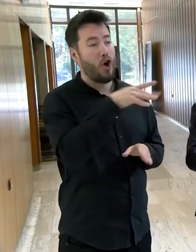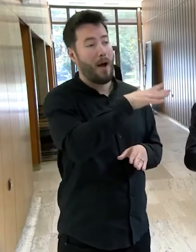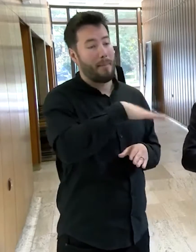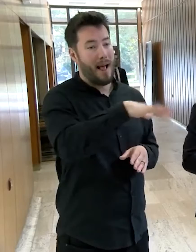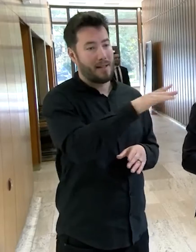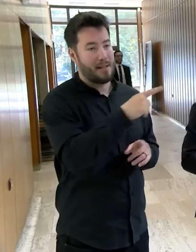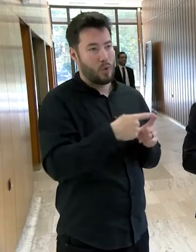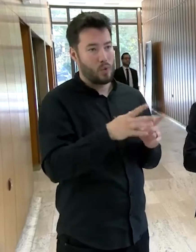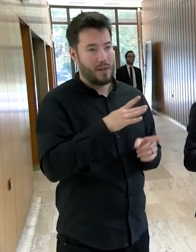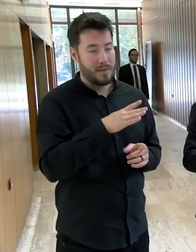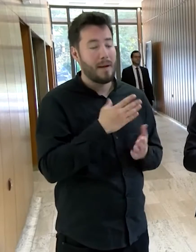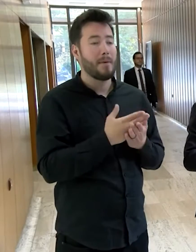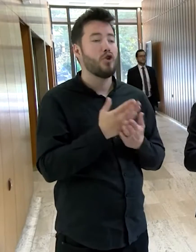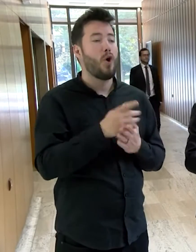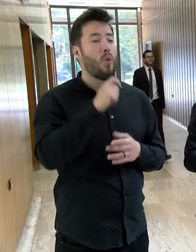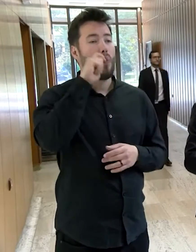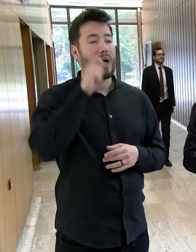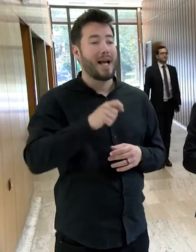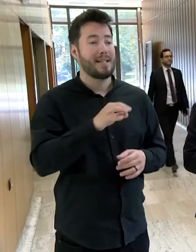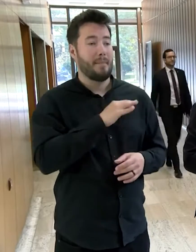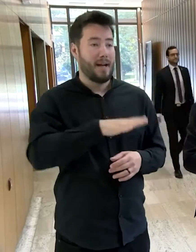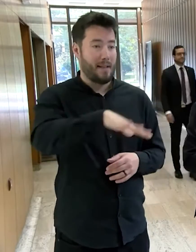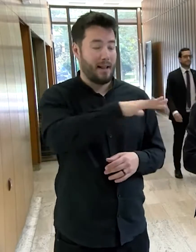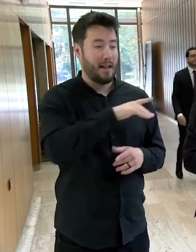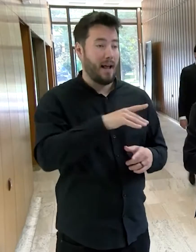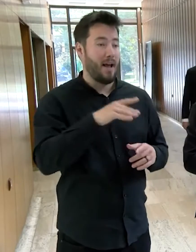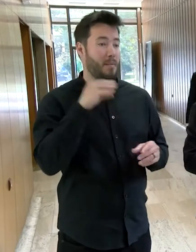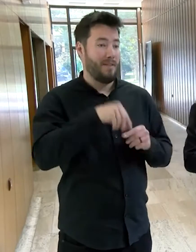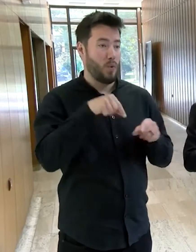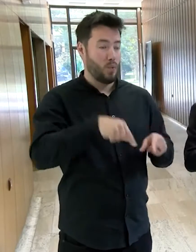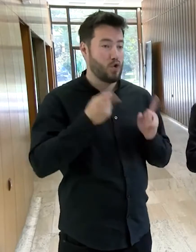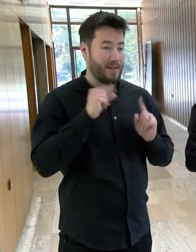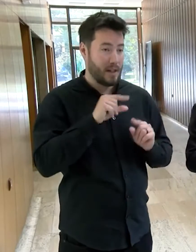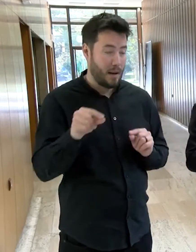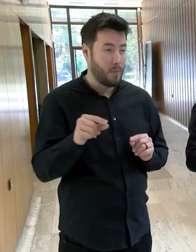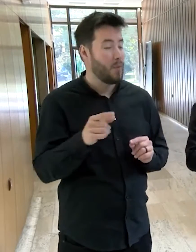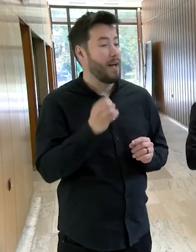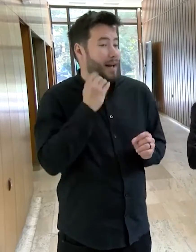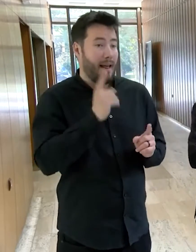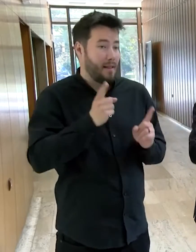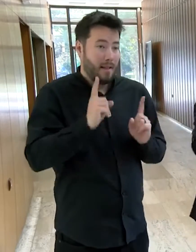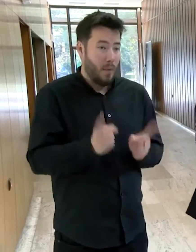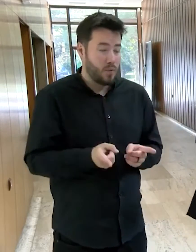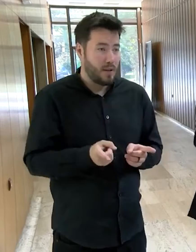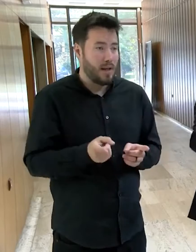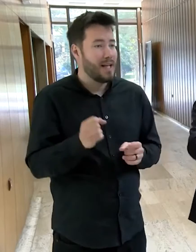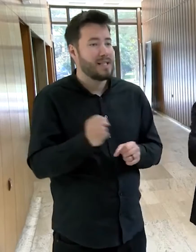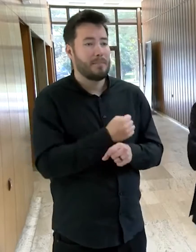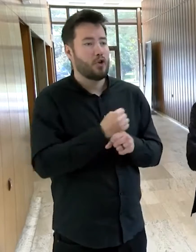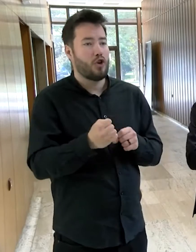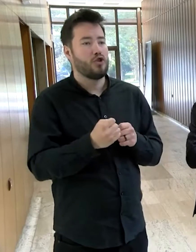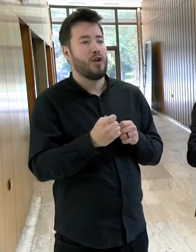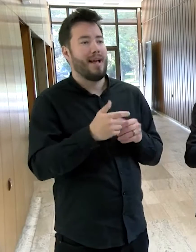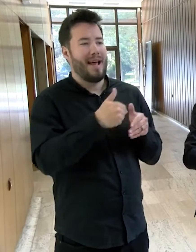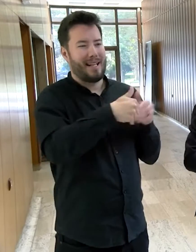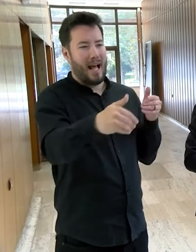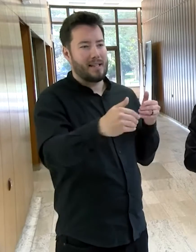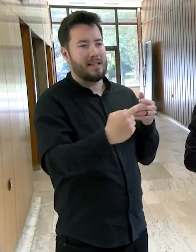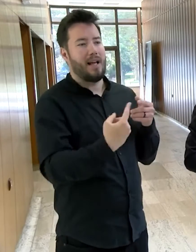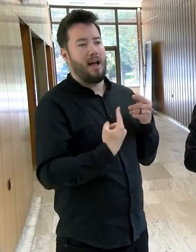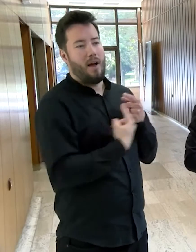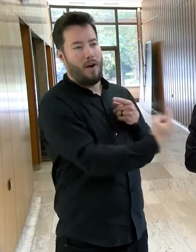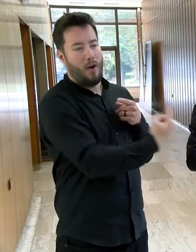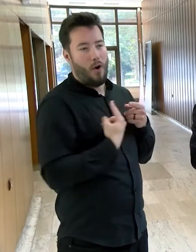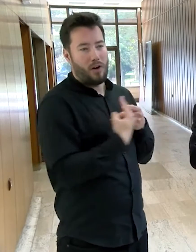tak toto je trošku odkaz našim ukrajinským priačenom, ktorí sú na území SR, aby pokiaľ nemuseli, tak zbytočne nechodili hore dole cez hranicu, ako sme to